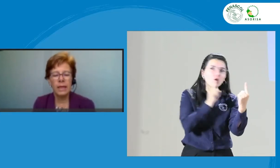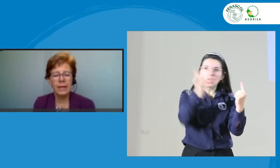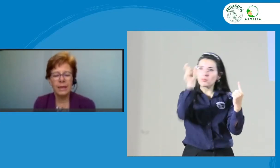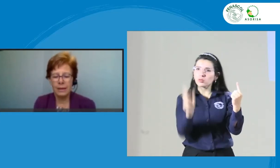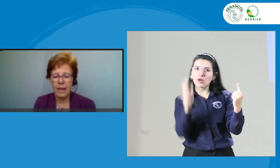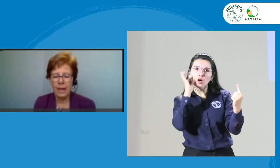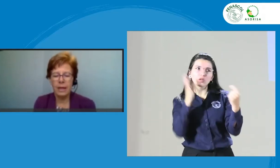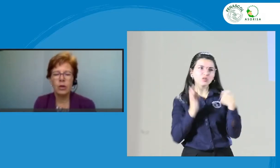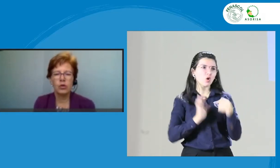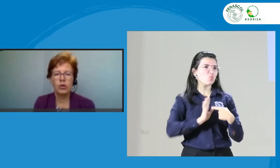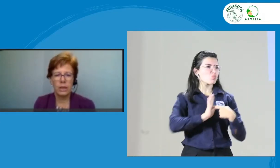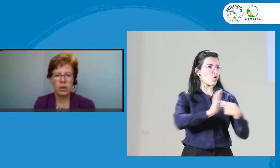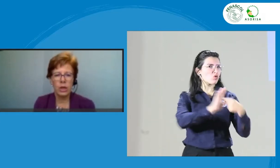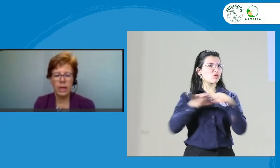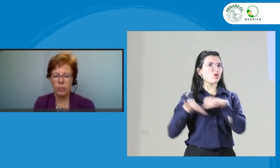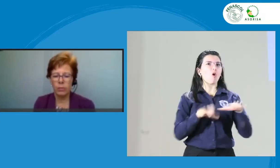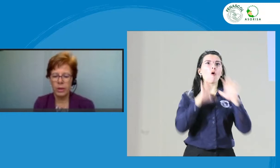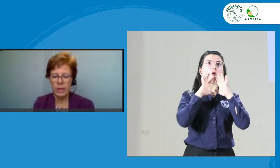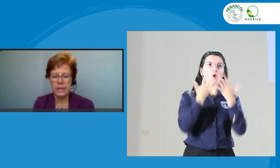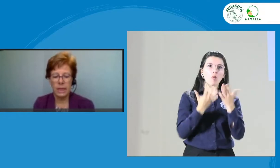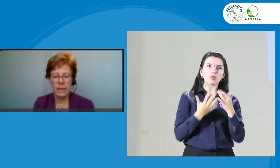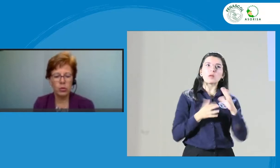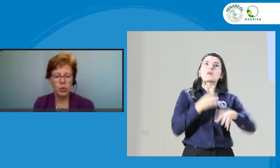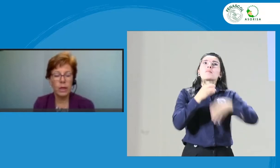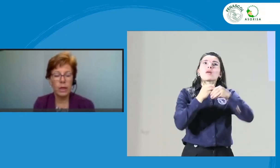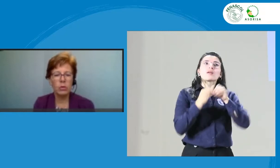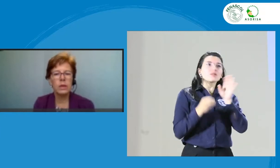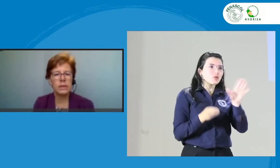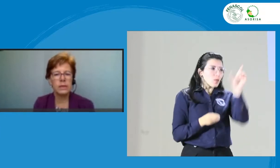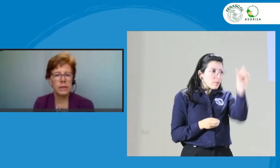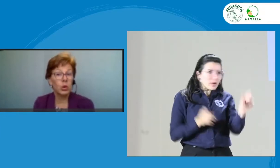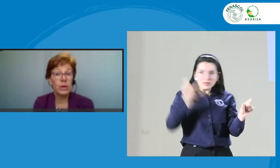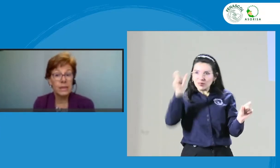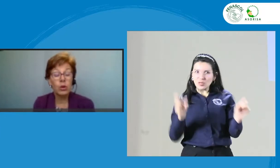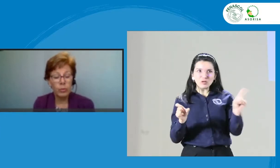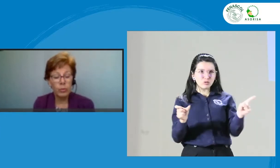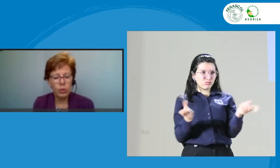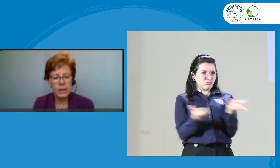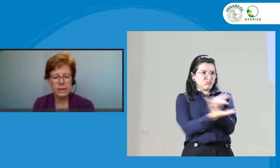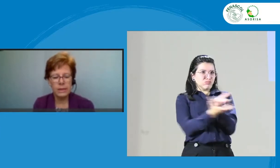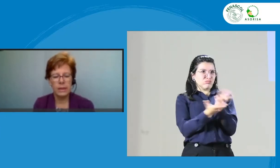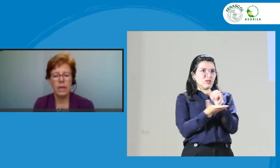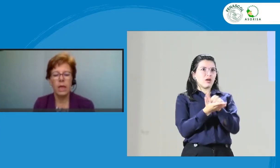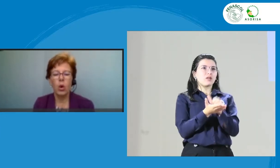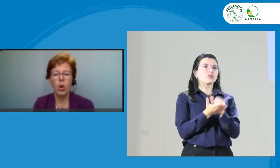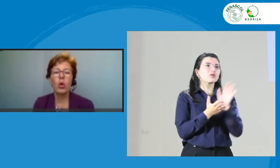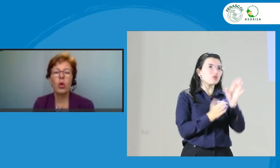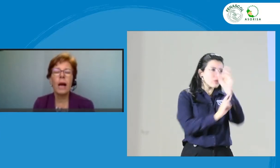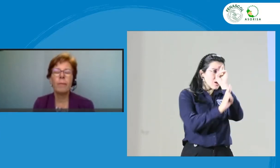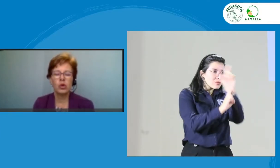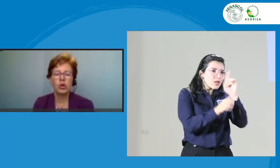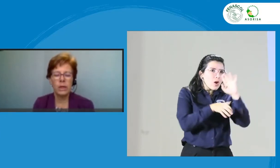dignidad y los derechos a la privacidad del usuario? ¿Y si digo que sí, cómo lo hice? ¿Hoy apoyé la